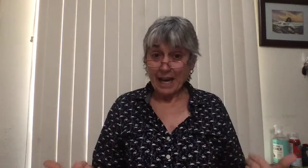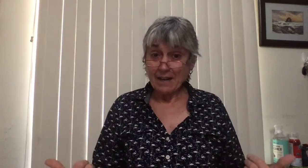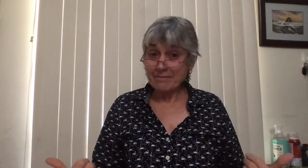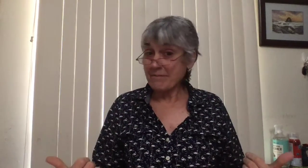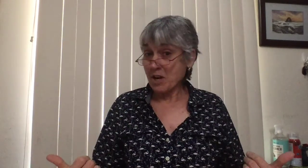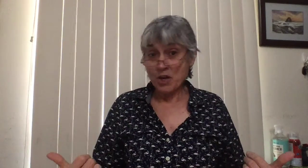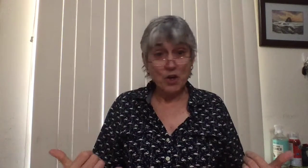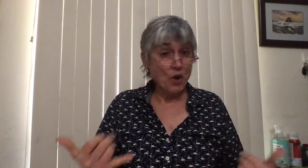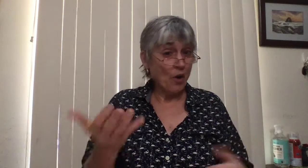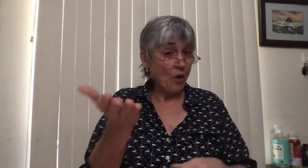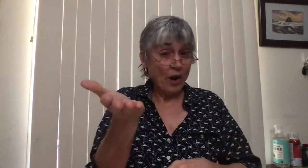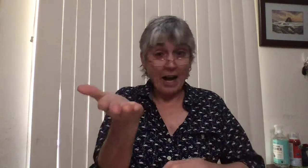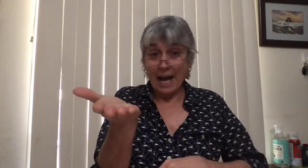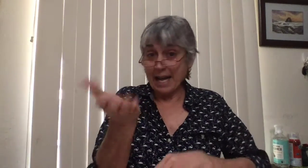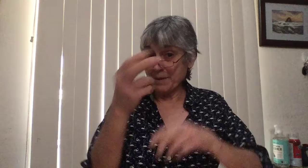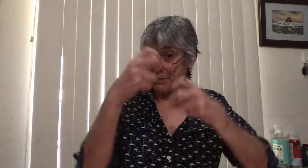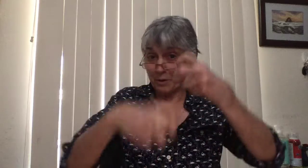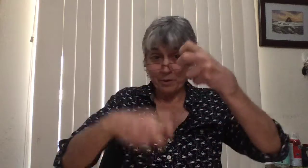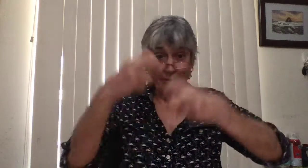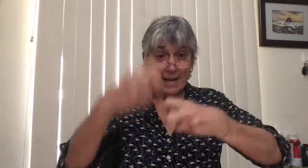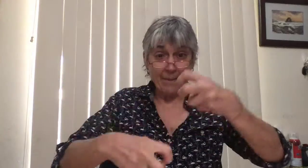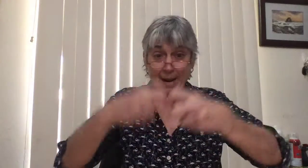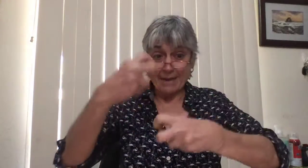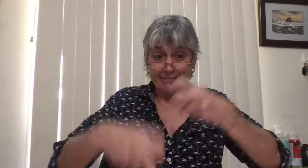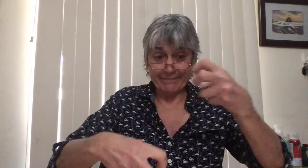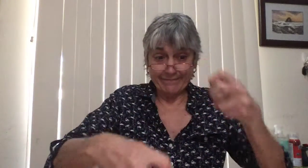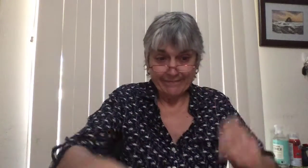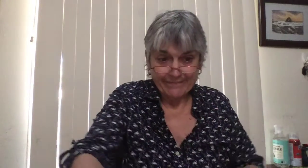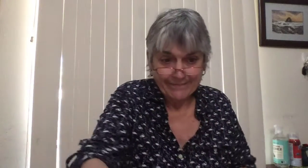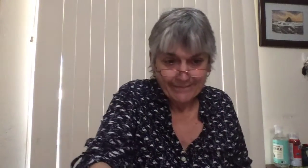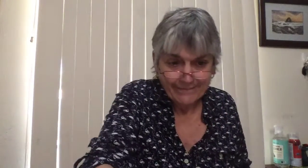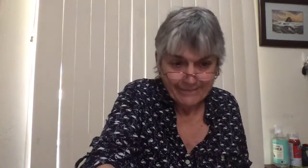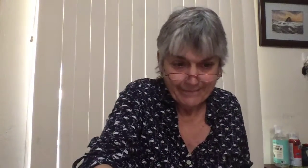no hay problema. ¡Gracias!